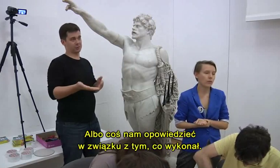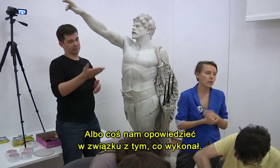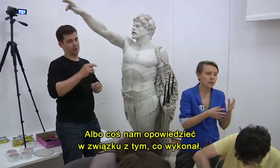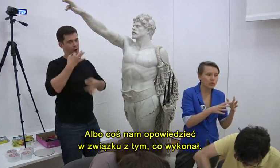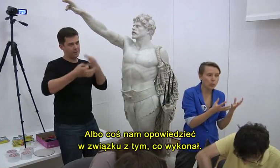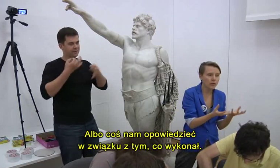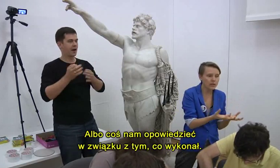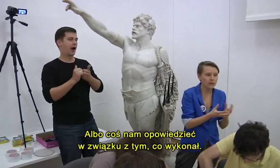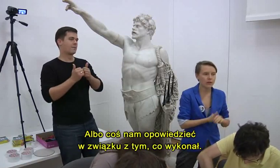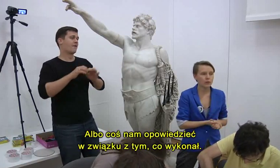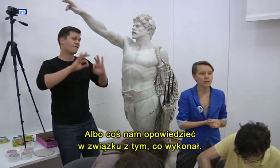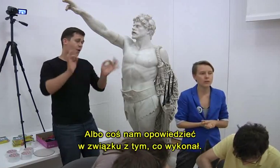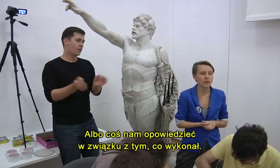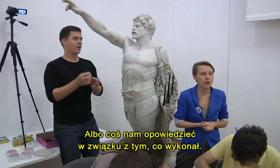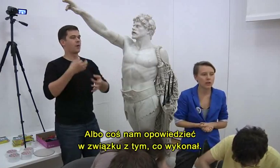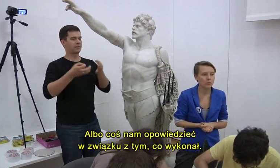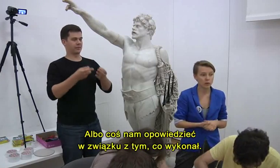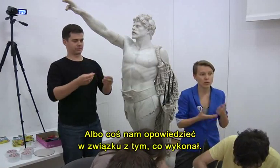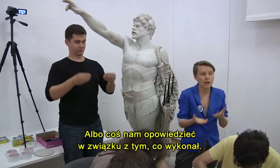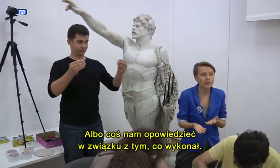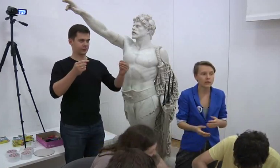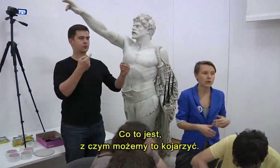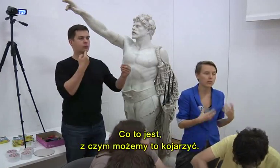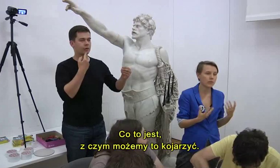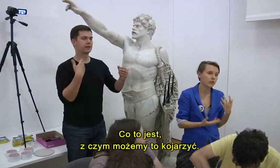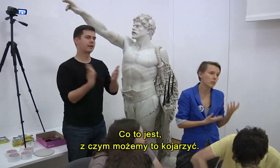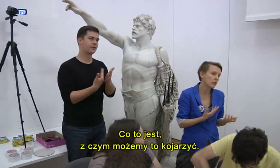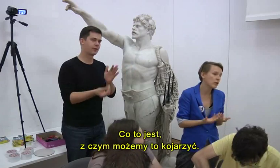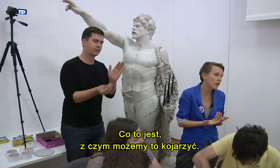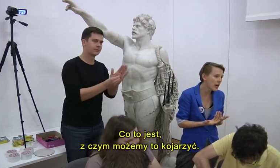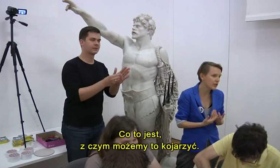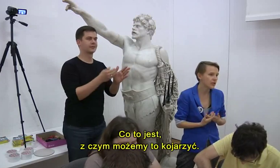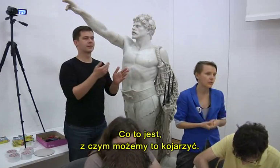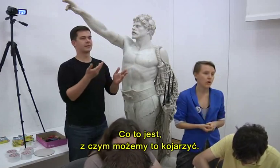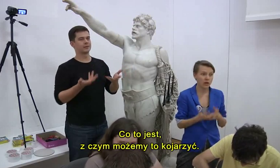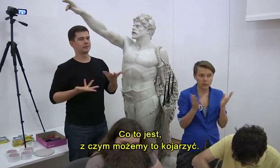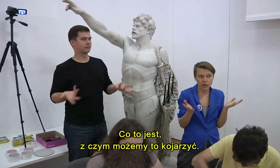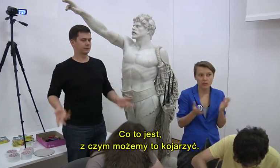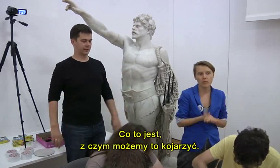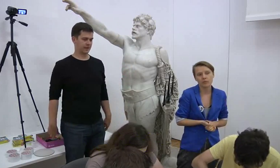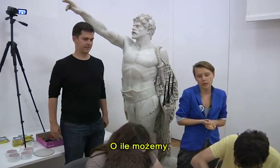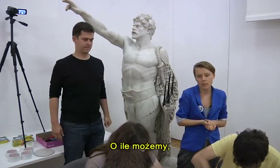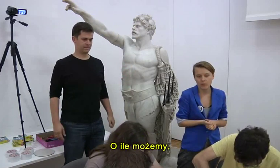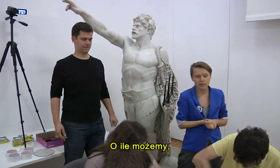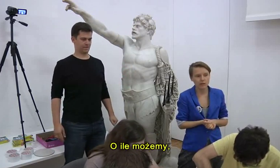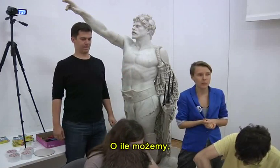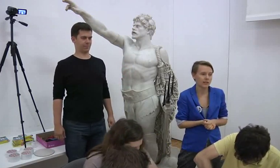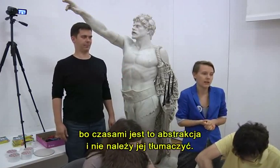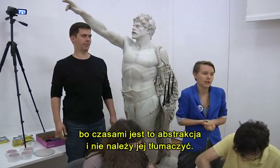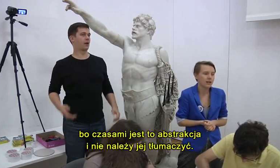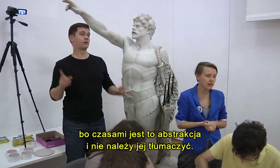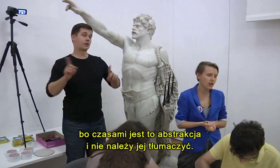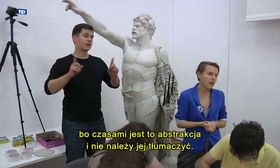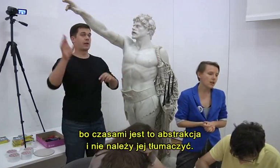albo w ogóle nam coś opowiedzieć w związku z tym, wykonał, co to jest, z czym możemy to kojarzyć, o ile możemy, bo czasami to jest